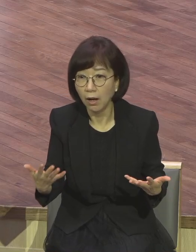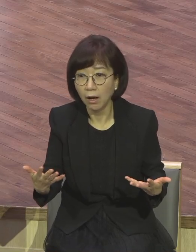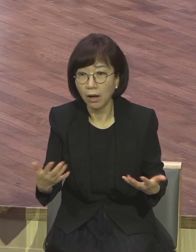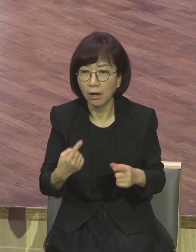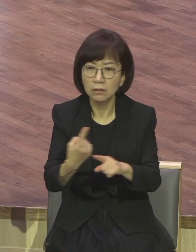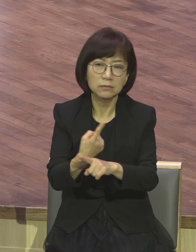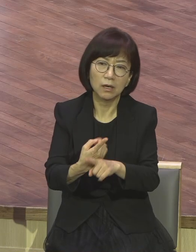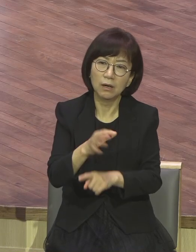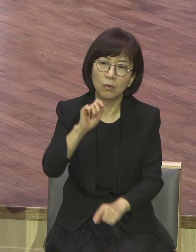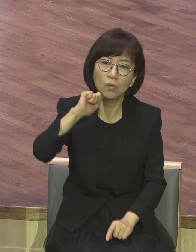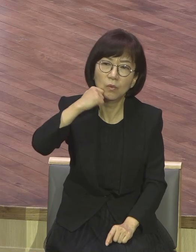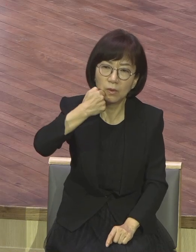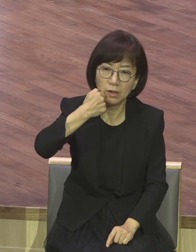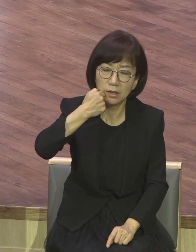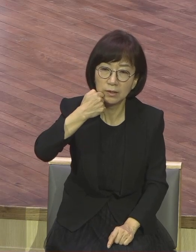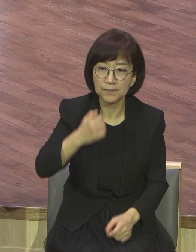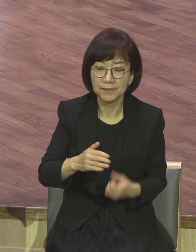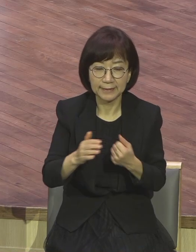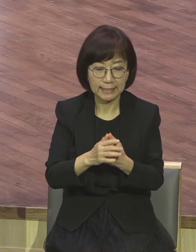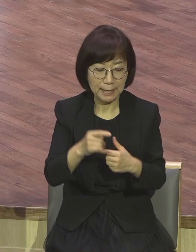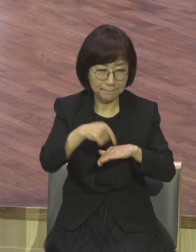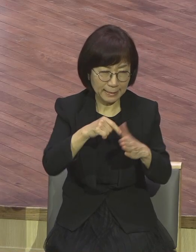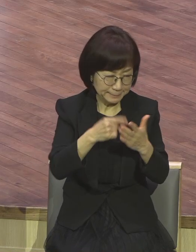상처 받고 미치고 시 없는 사람들 다 열등의식이 되면 그래요.